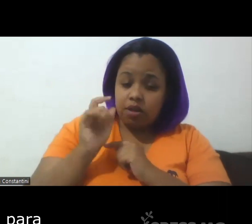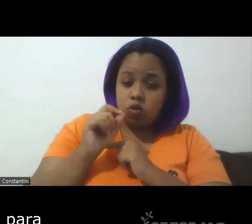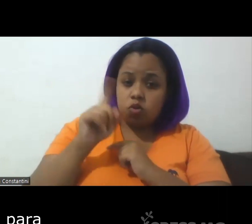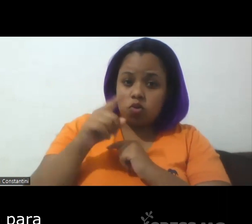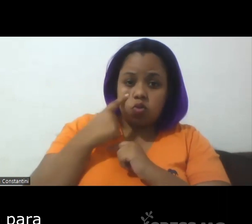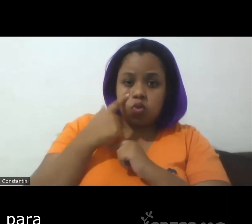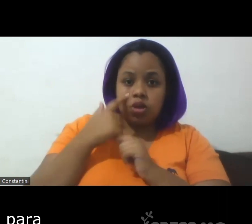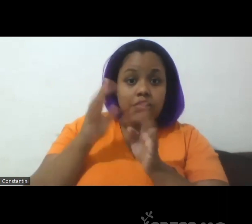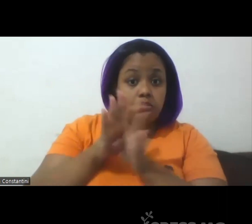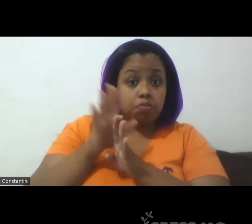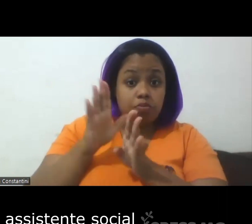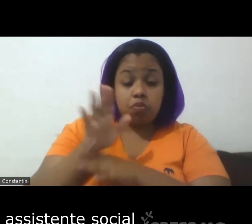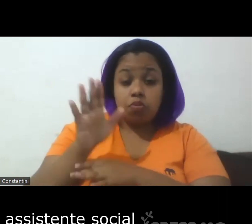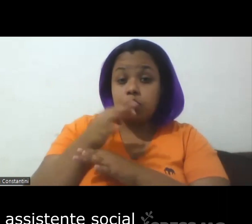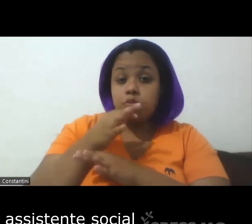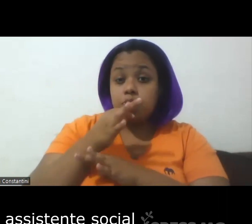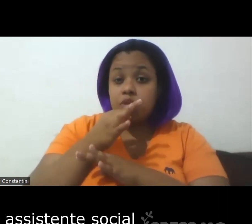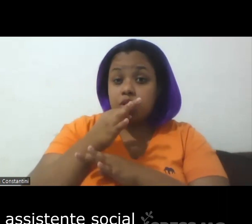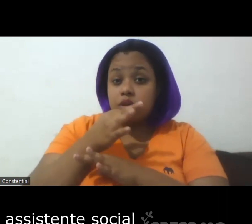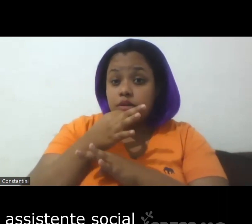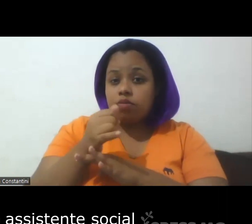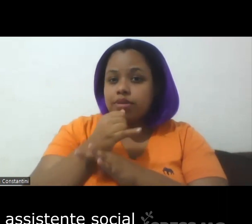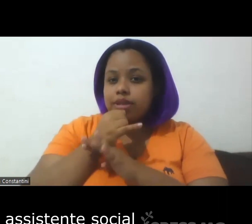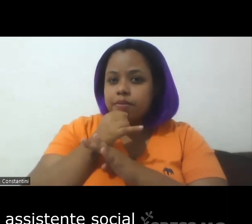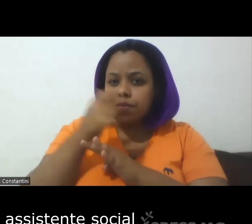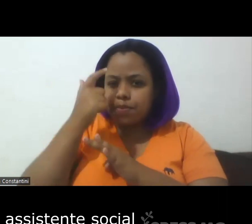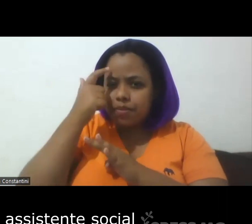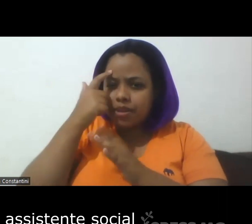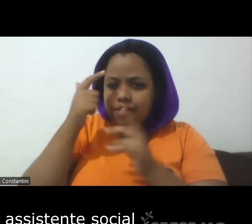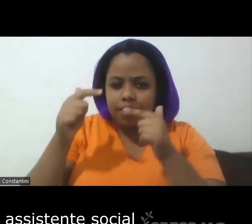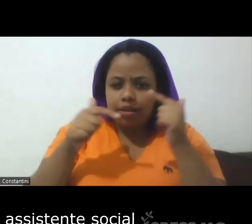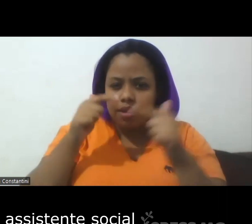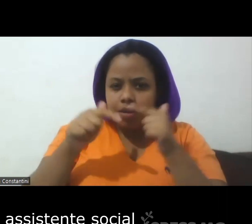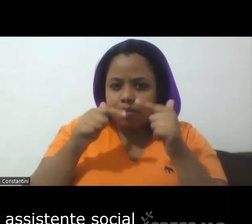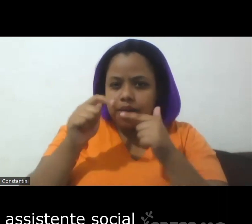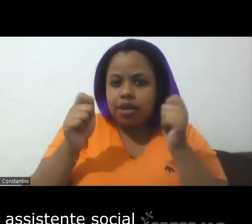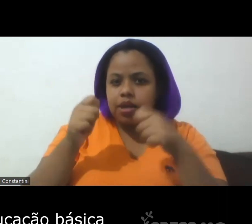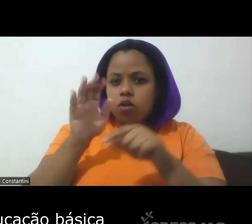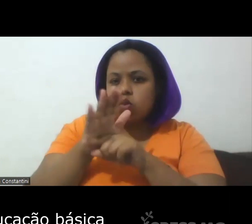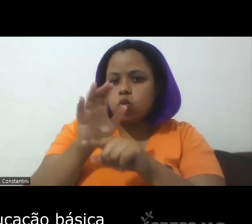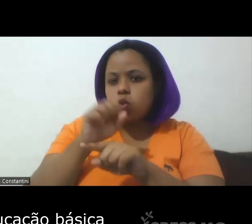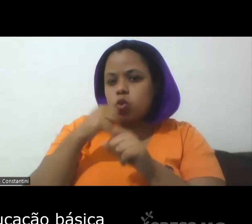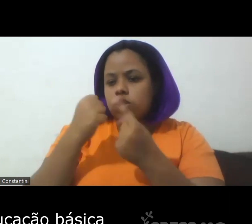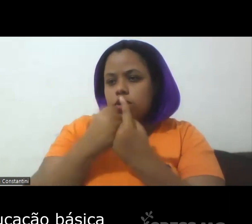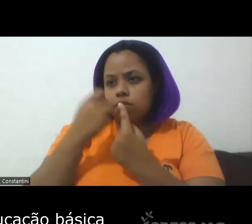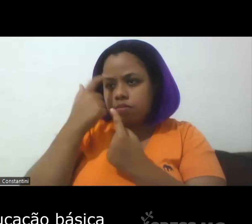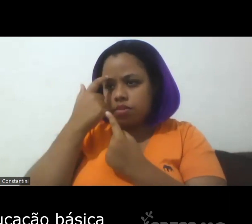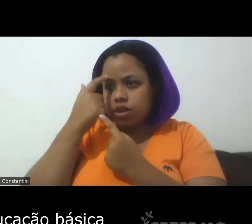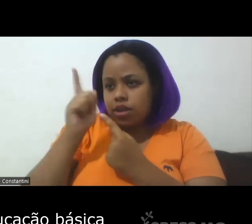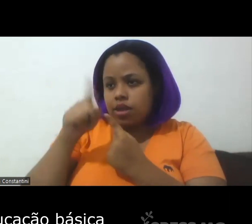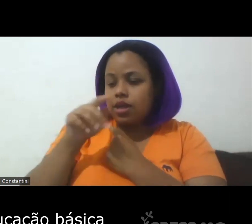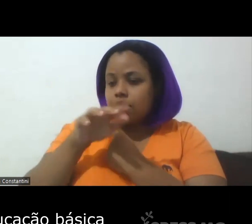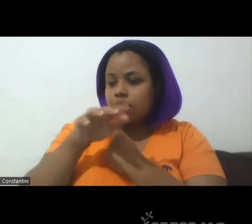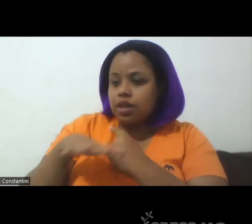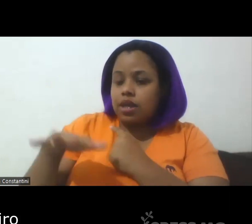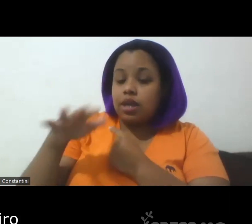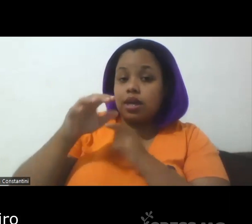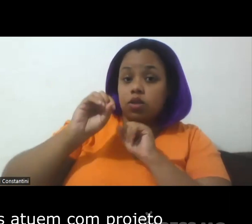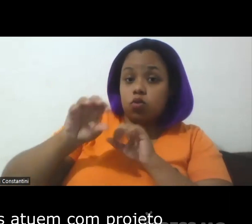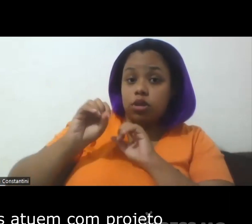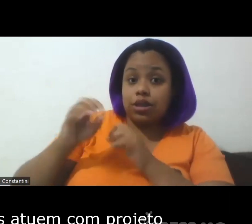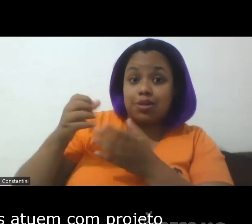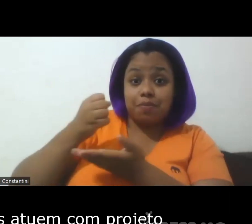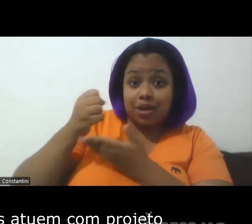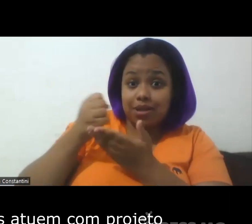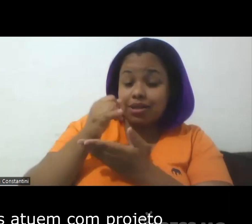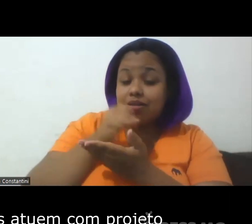sugestão para né se pensar o trabalho do assistente social né no campo da educação básica primeiro